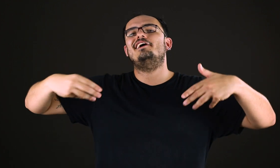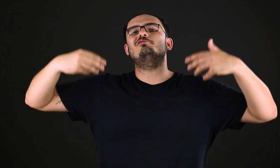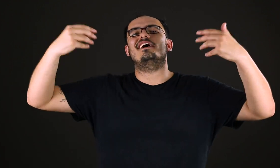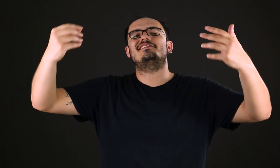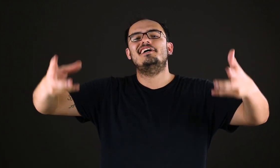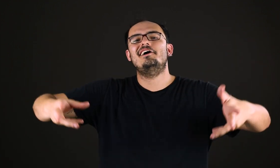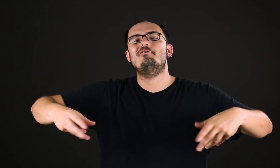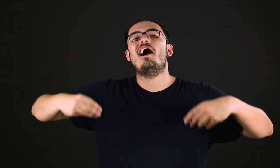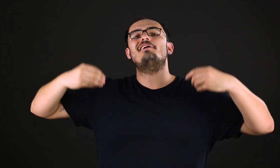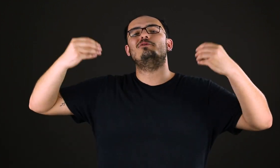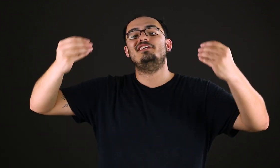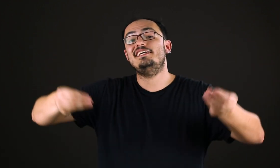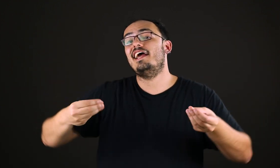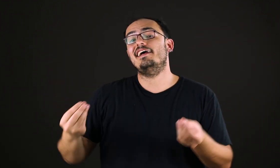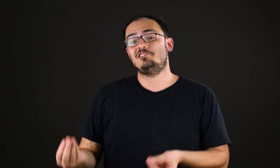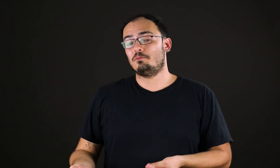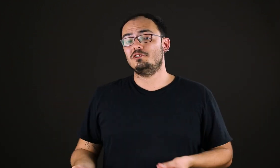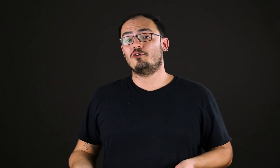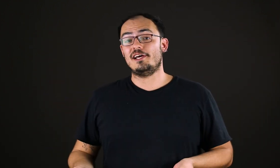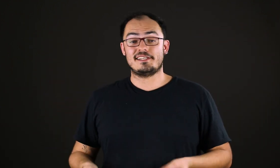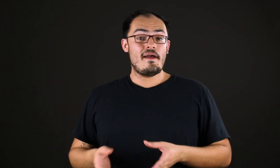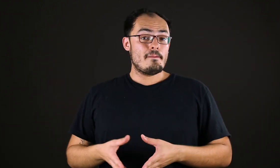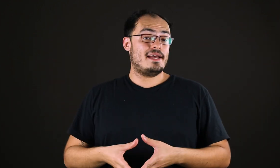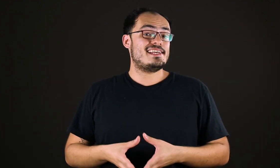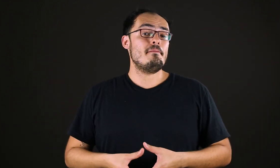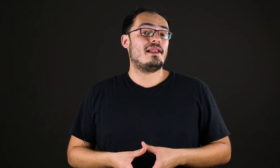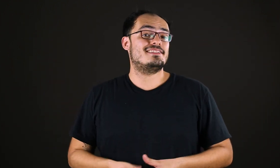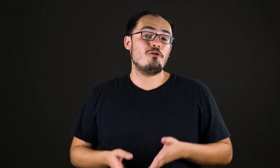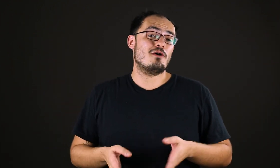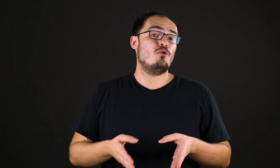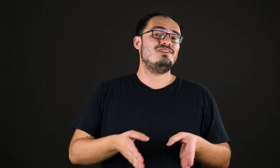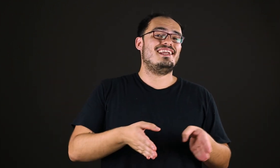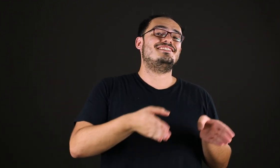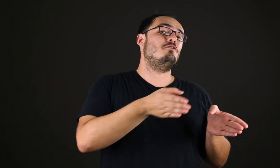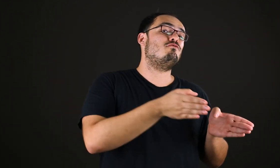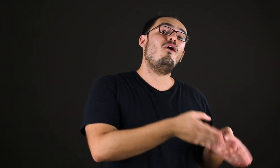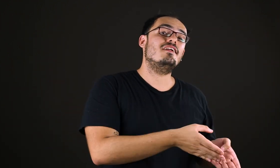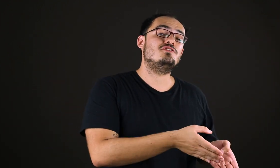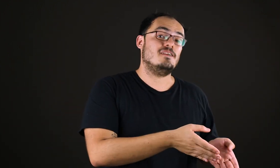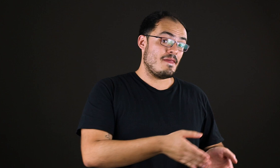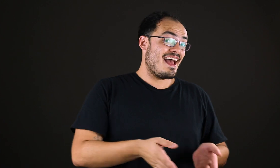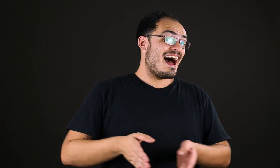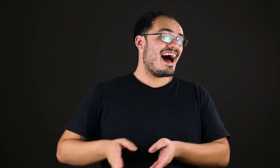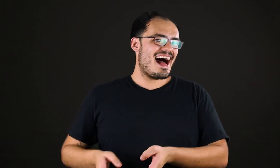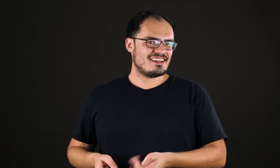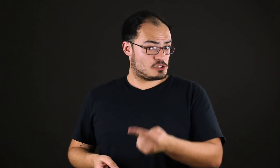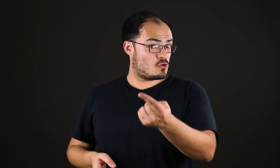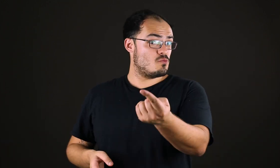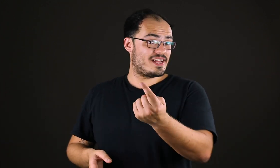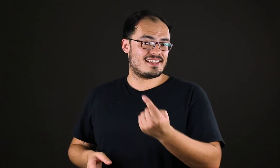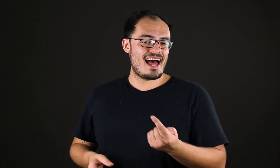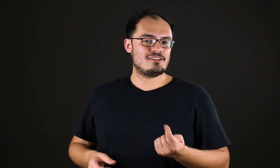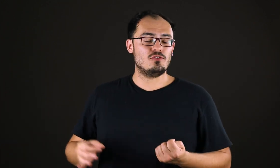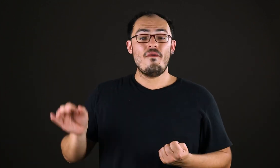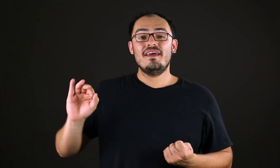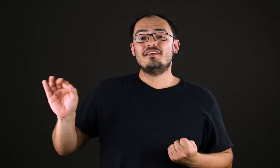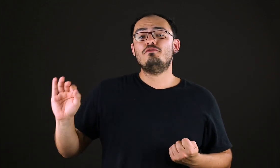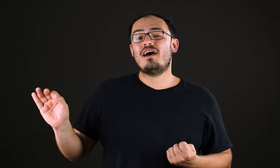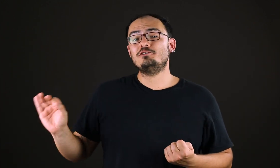a educação, a harmonia, esse tipo de coisa. Mas há em Platão uma condenação forte. Há arte, como o retrato, que faz